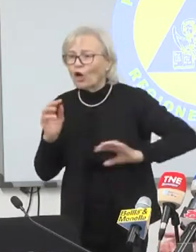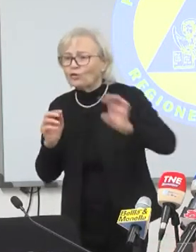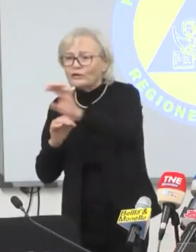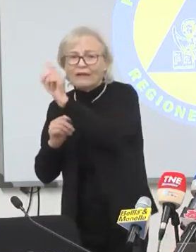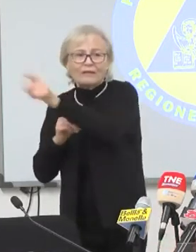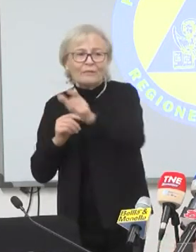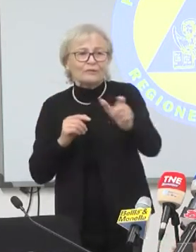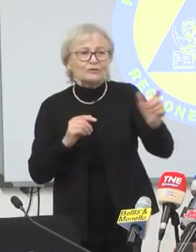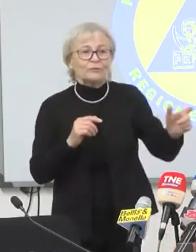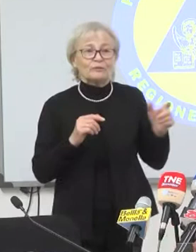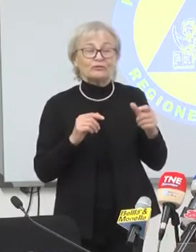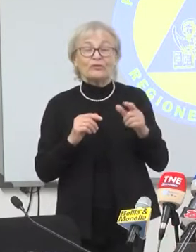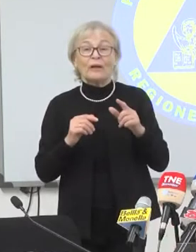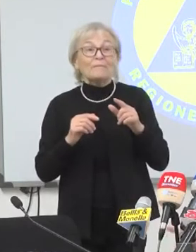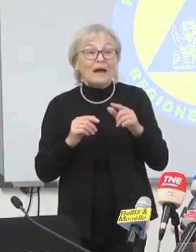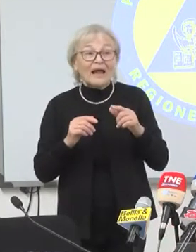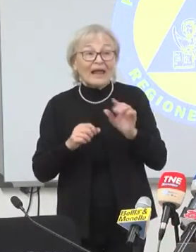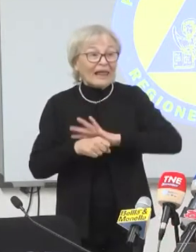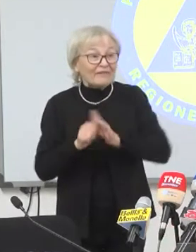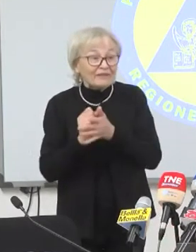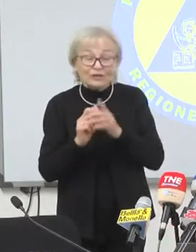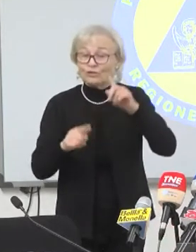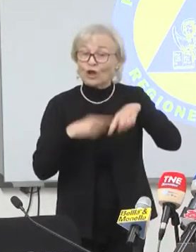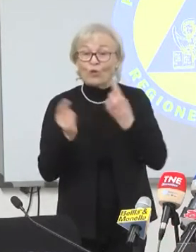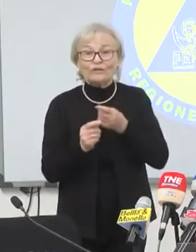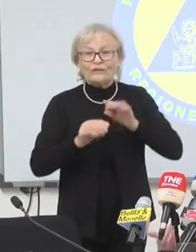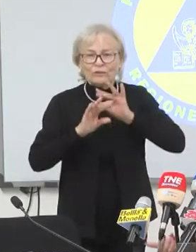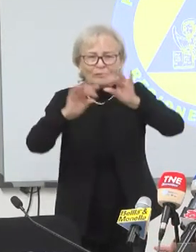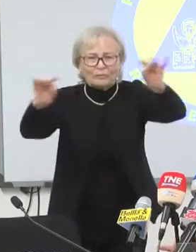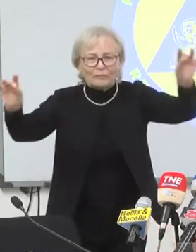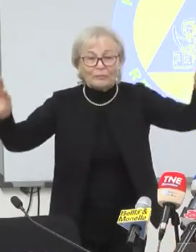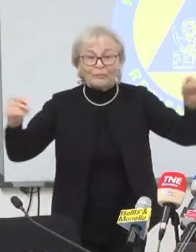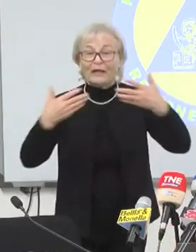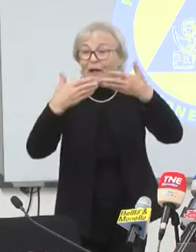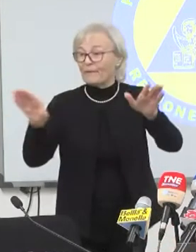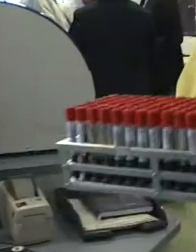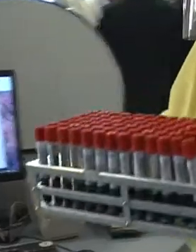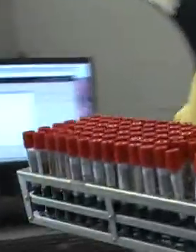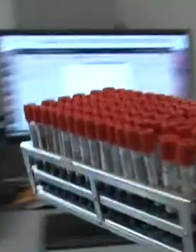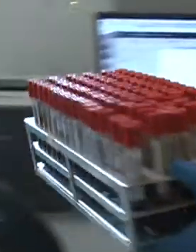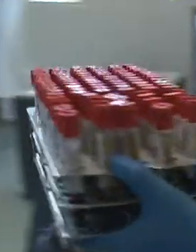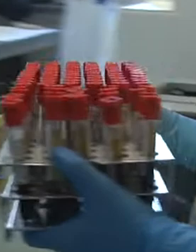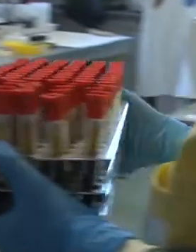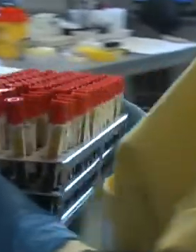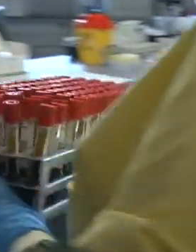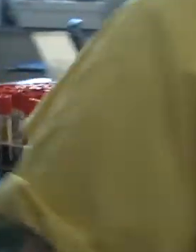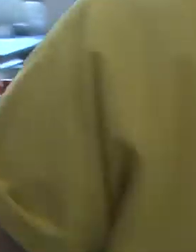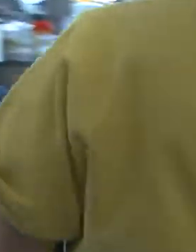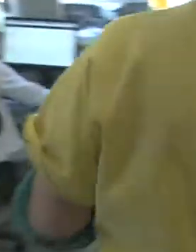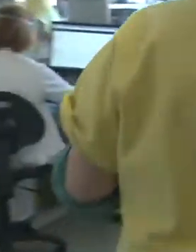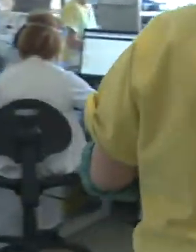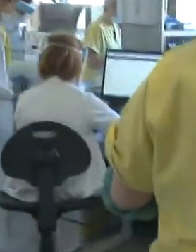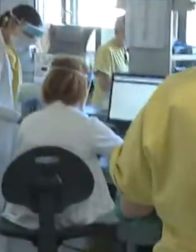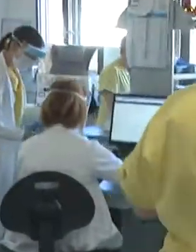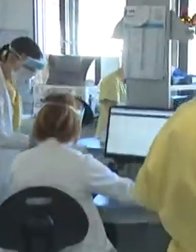blocca la circolazione del virus, perché adesso, mantenendo tutto aperto, non c'è più nessuna barriera. La